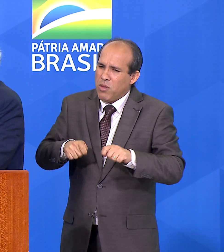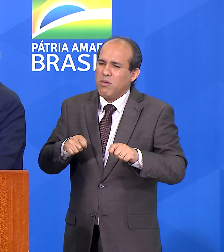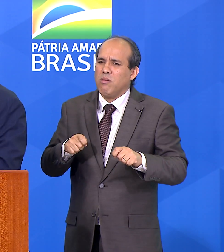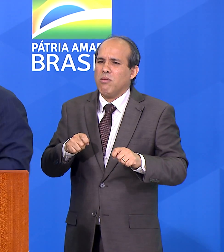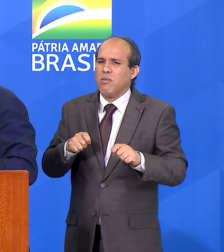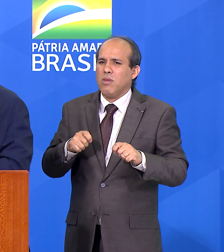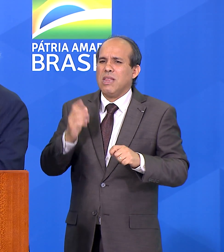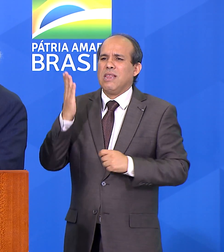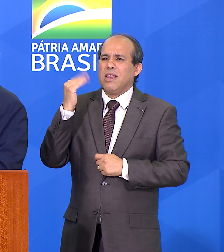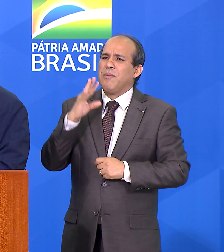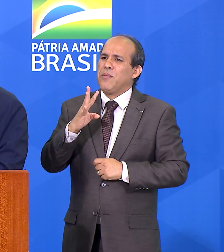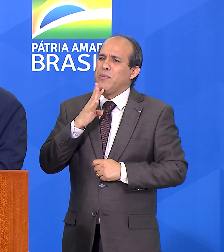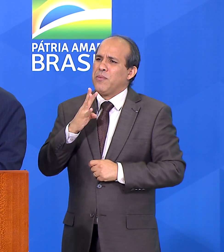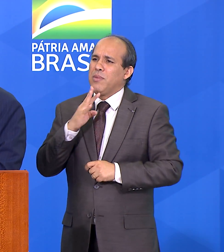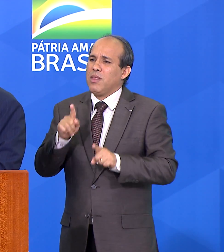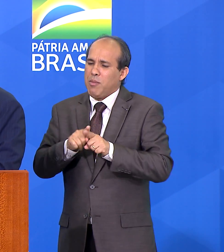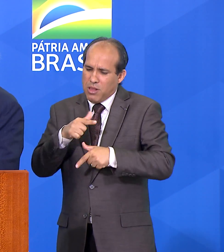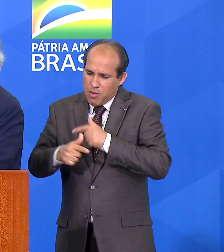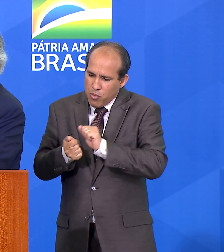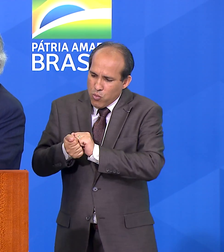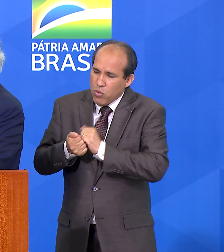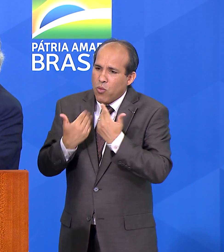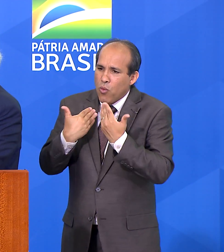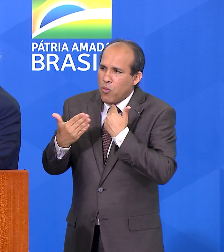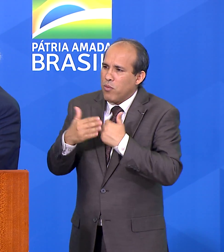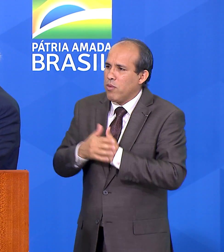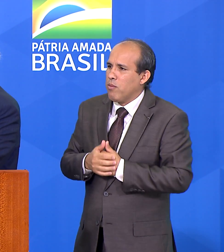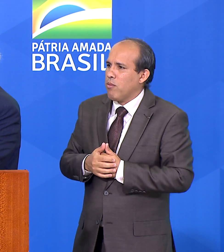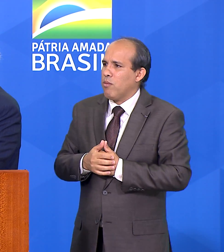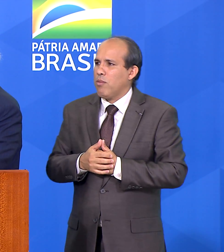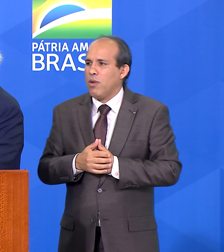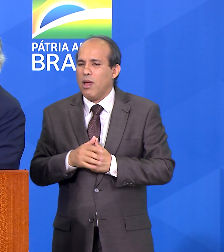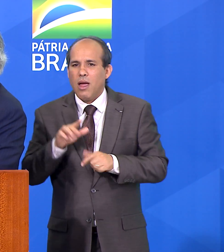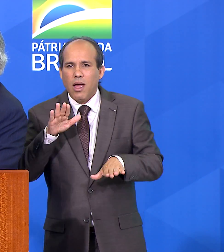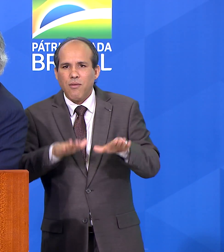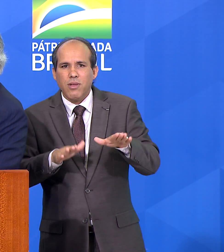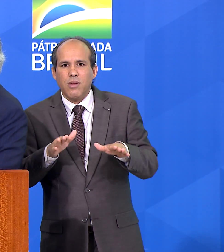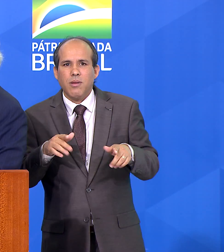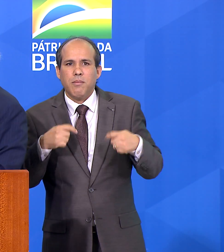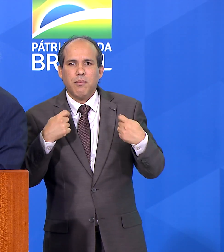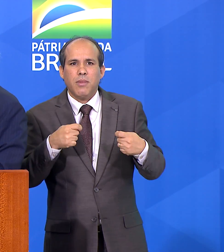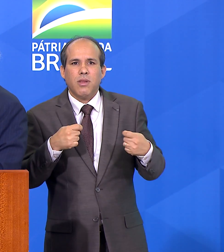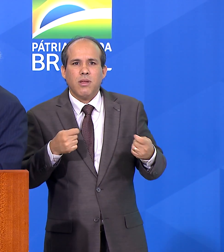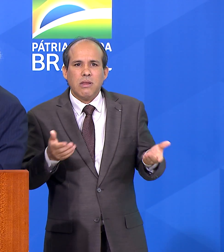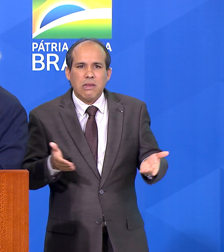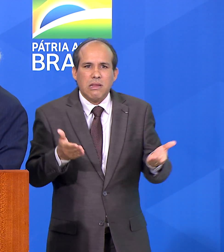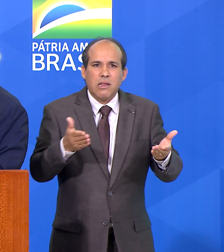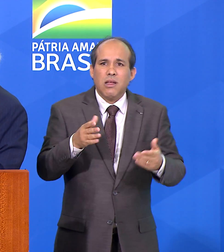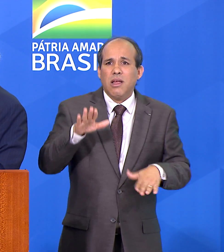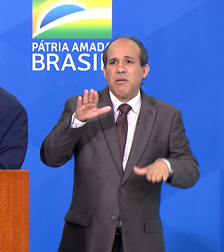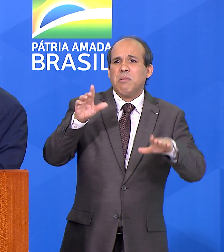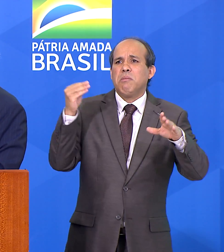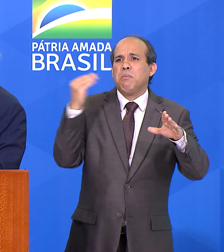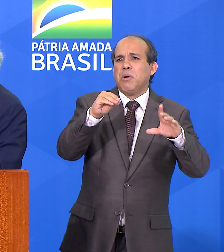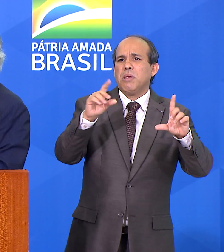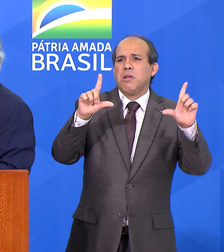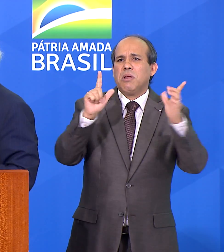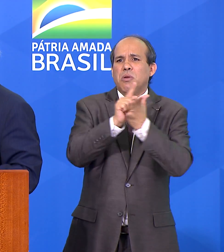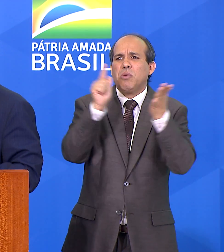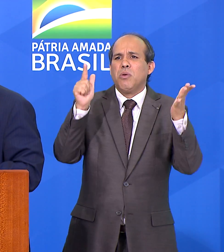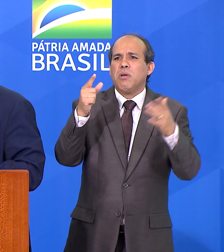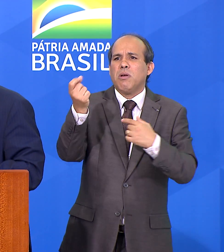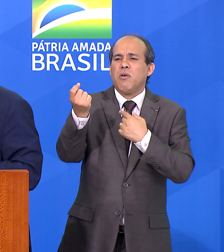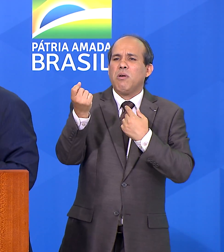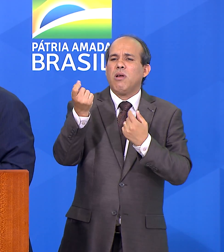trabalha junto o tempo inteiro, conversando. De vez em quando sai um empurrão entre um e outro lá, é a notícia do jornal, mas é 1% de empurrão e